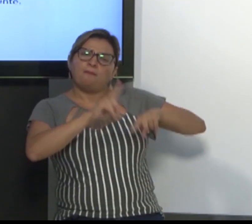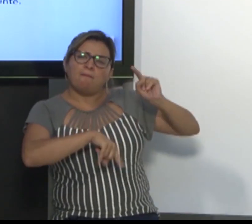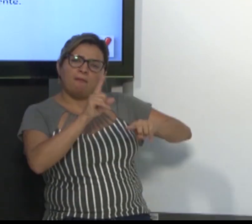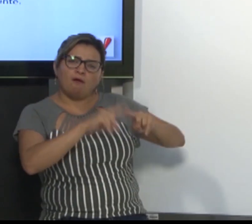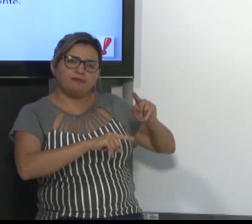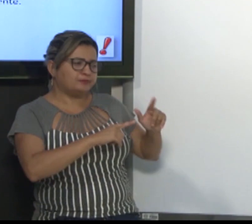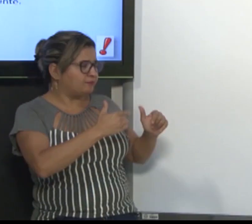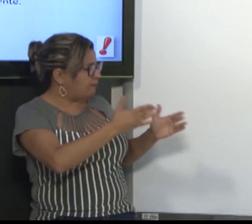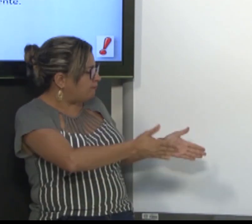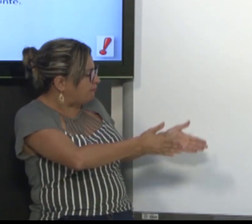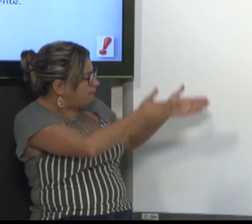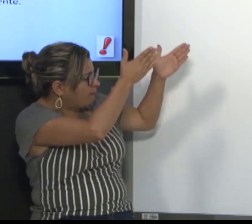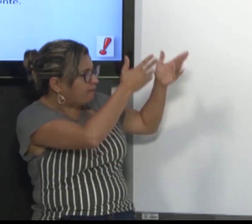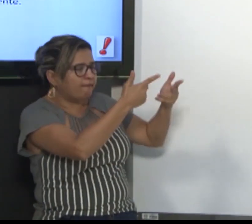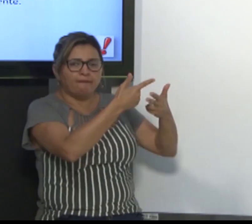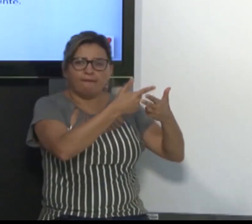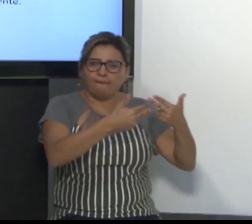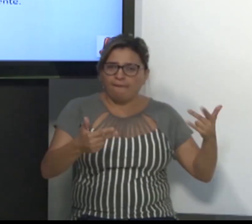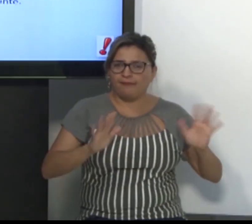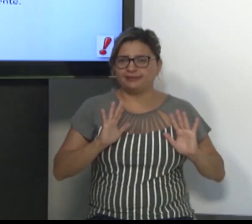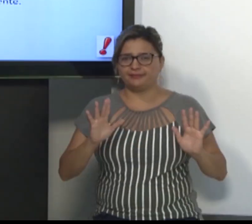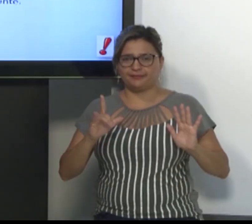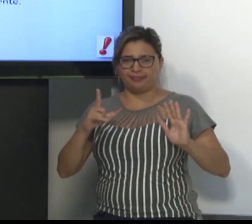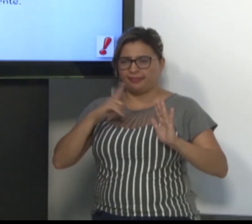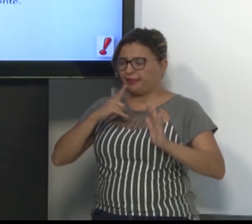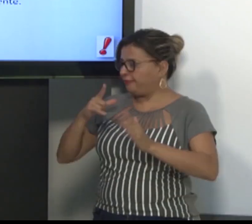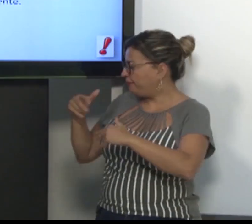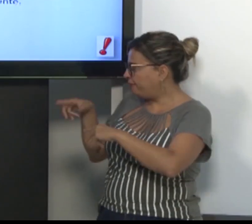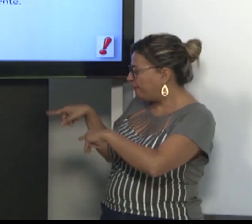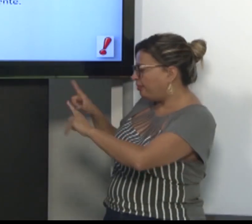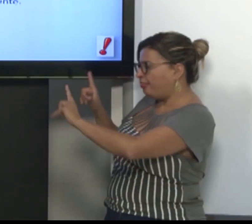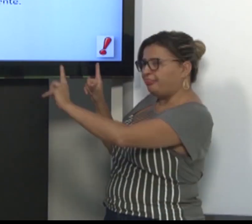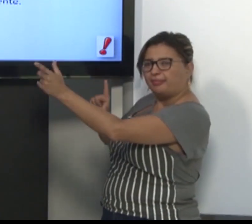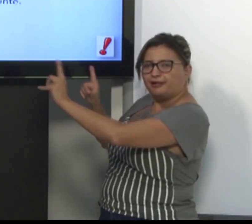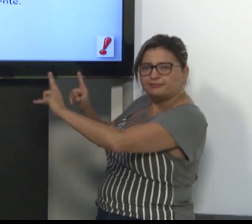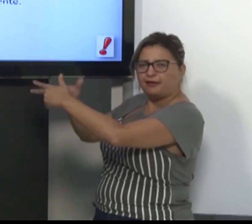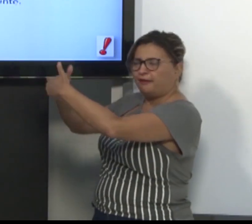em uma sinalização, temos duas coisas diferentes.